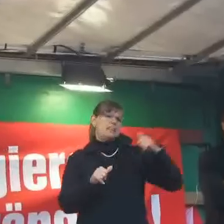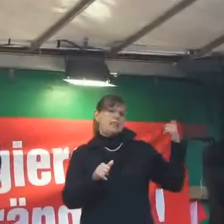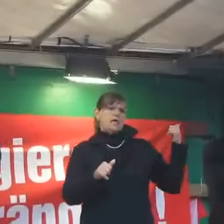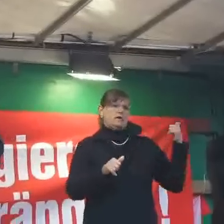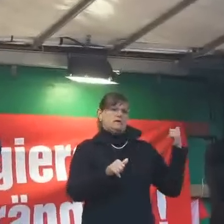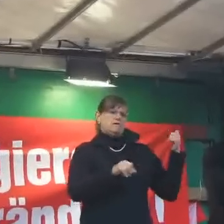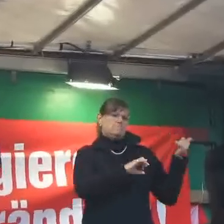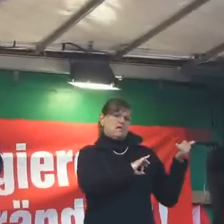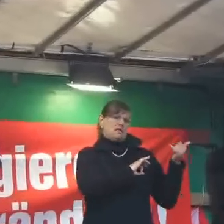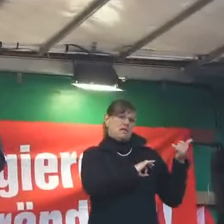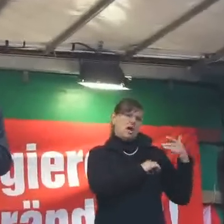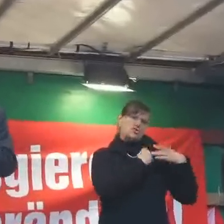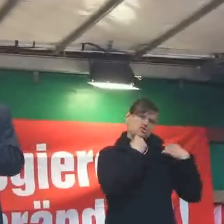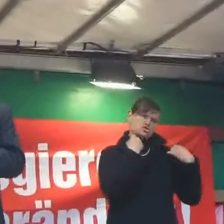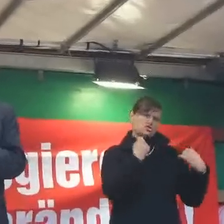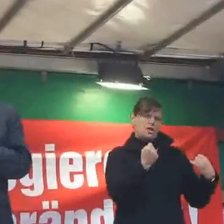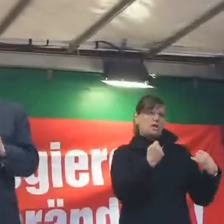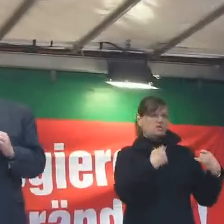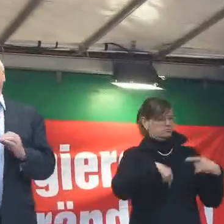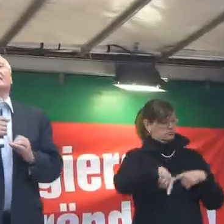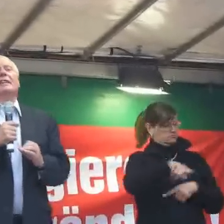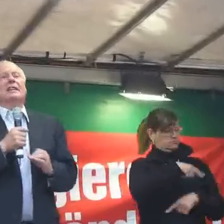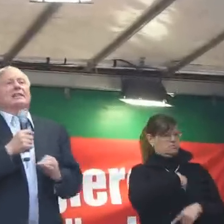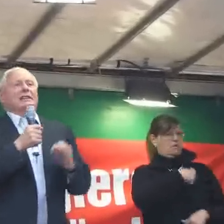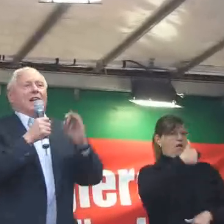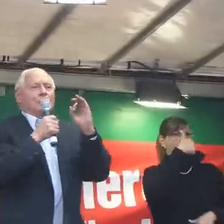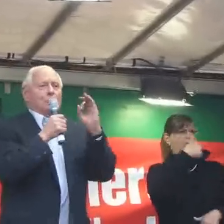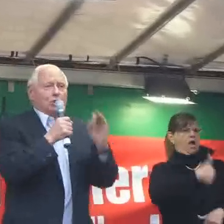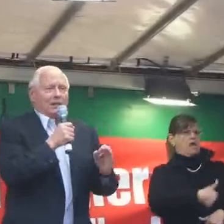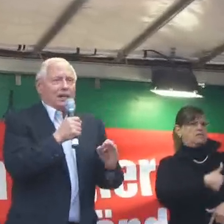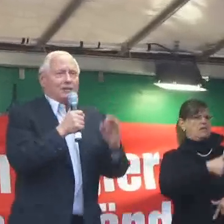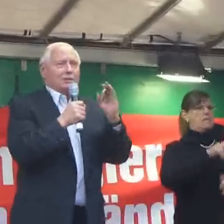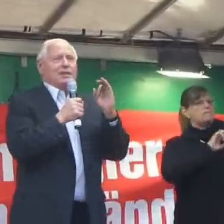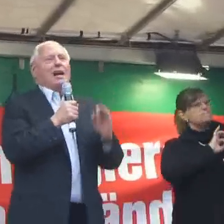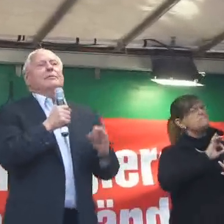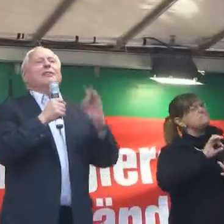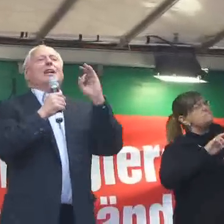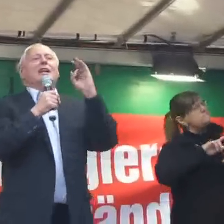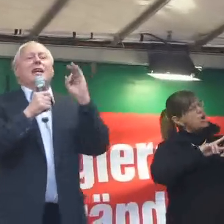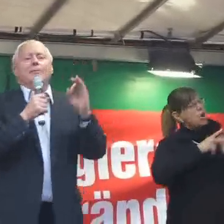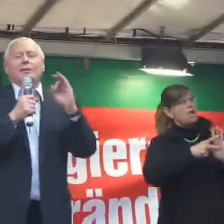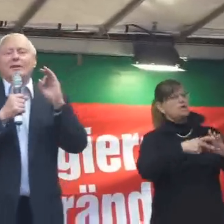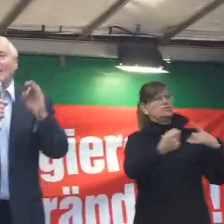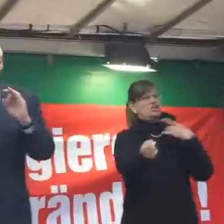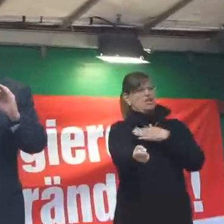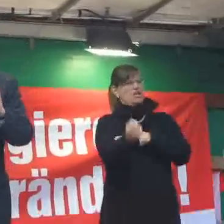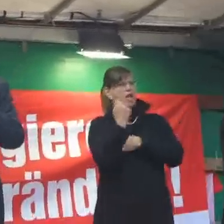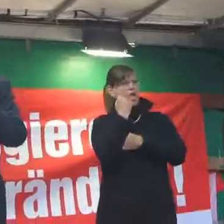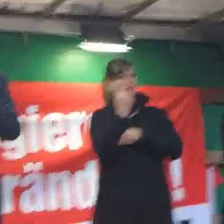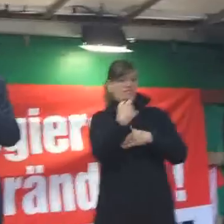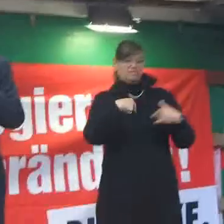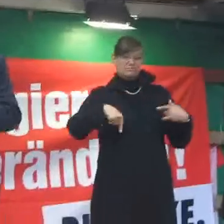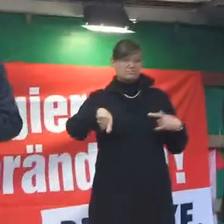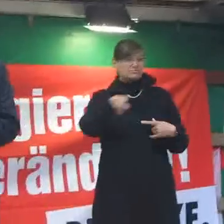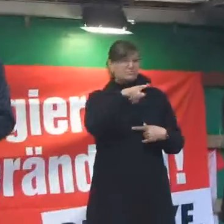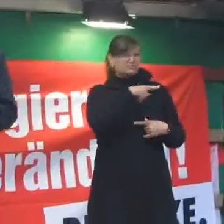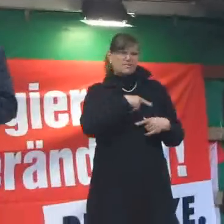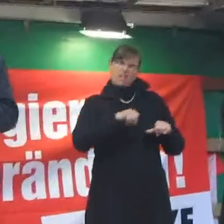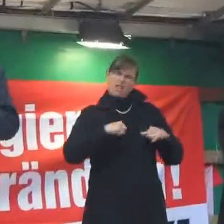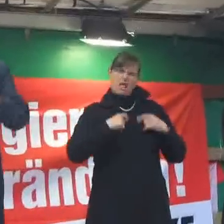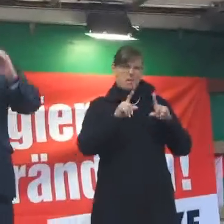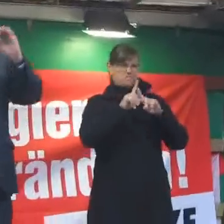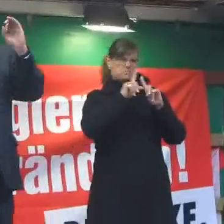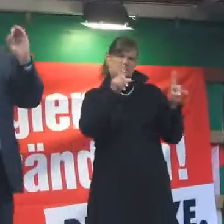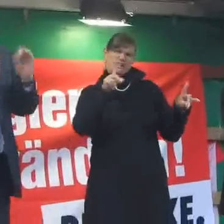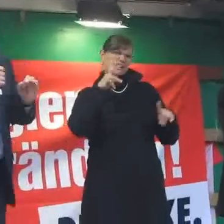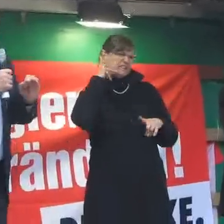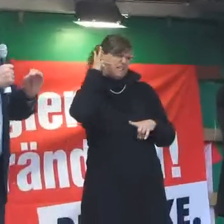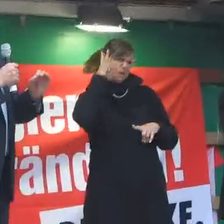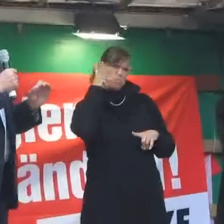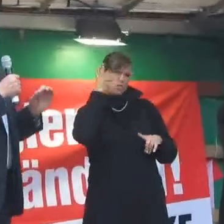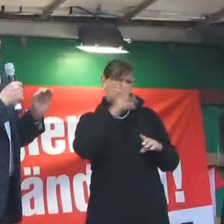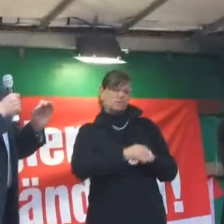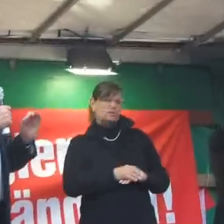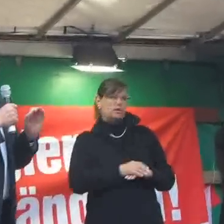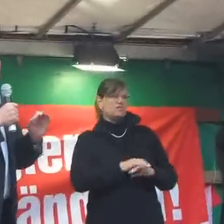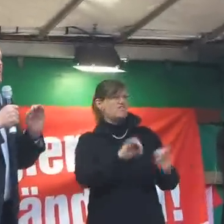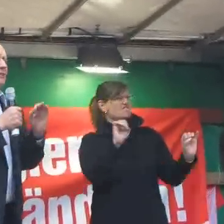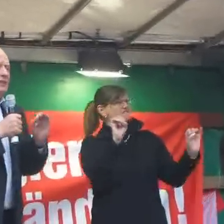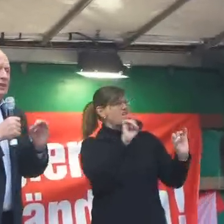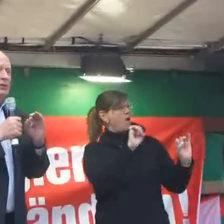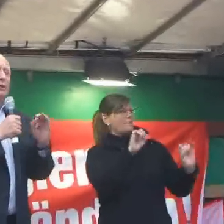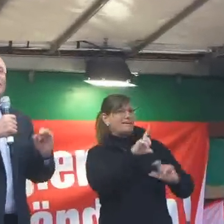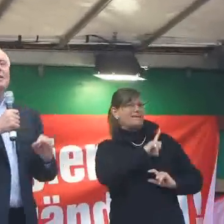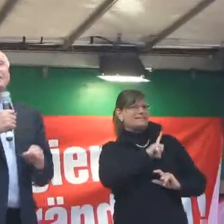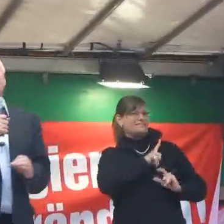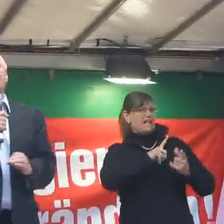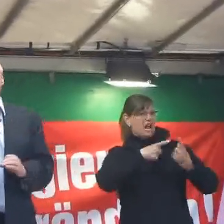die einzige politische Kraft in Deutschland, die den Mut hat, zu sagen, wir leben gar nicht in einer Demokratie, weil sich die Interessen der